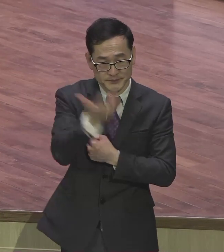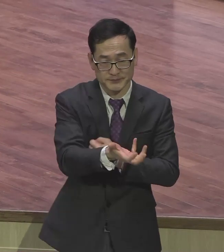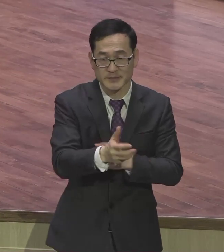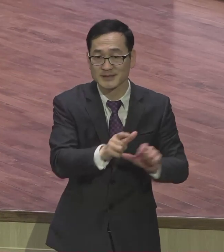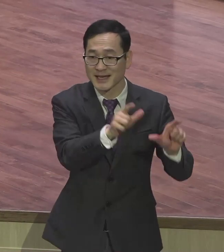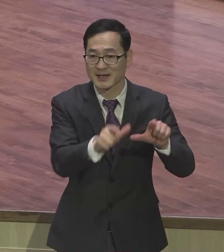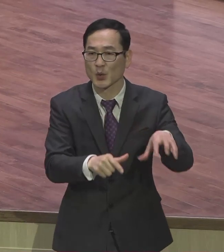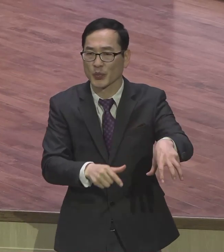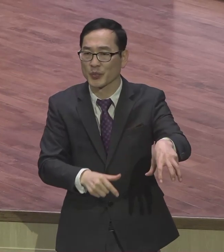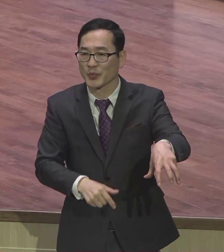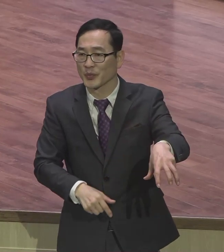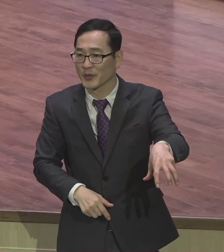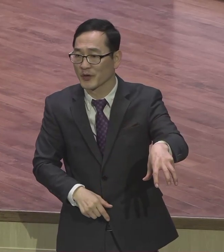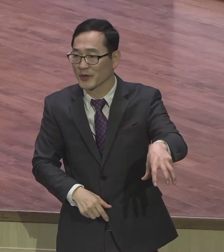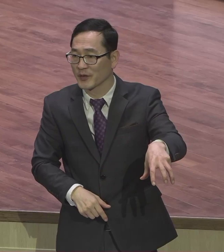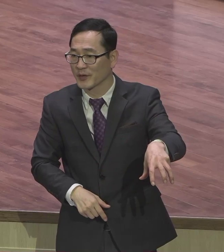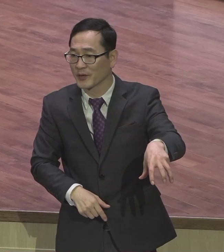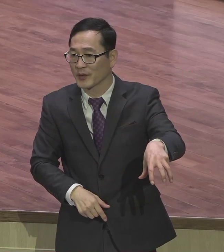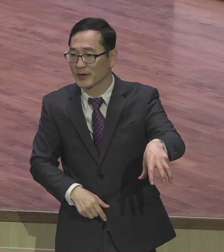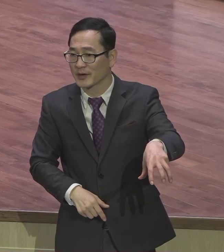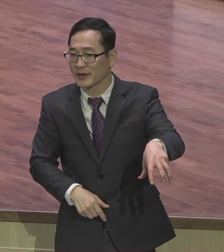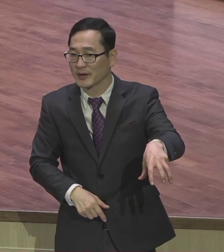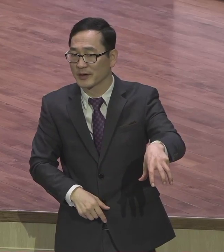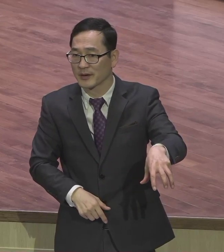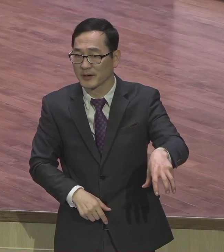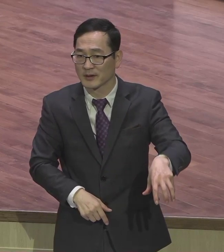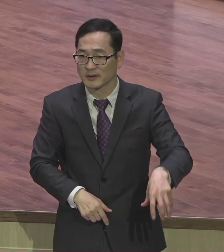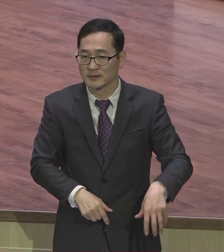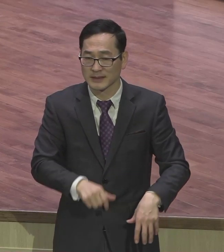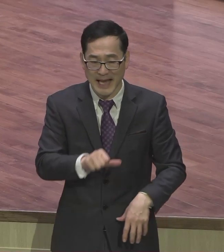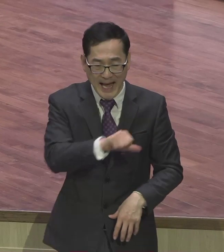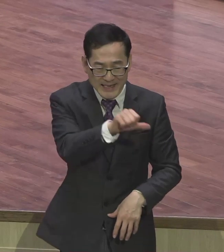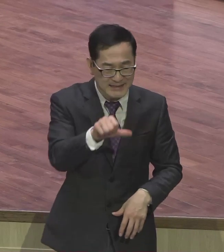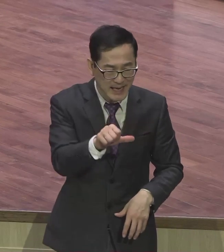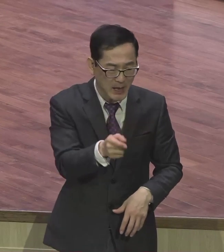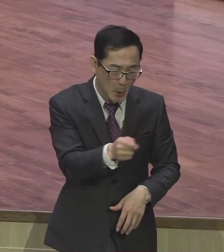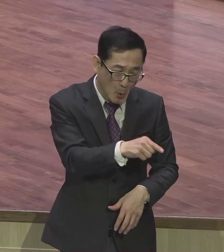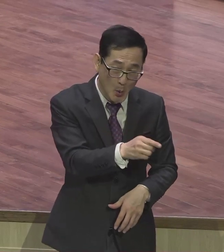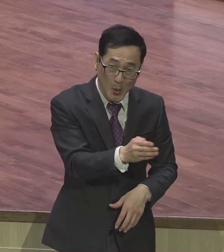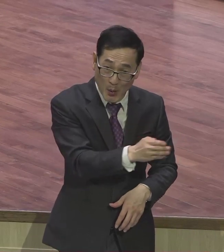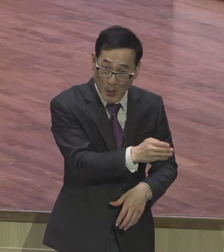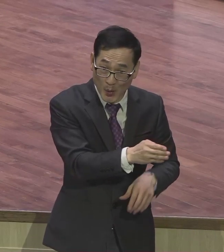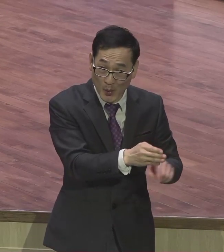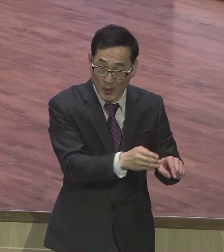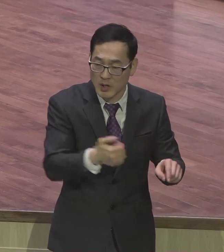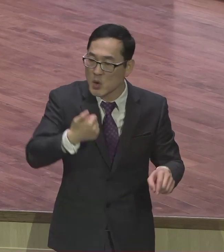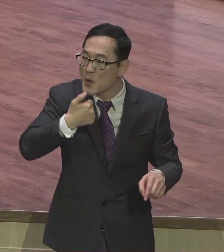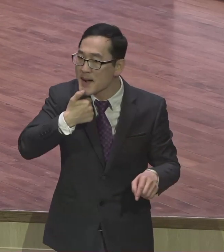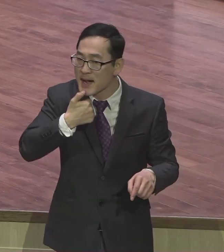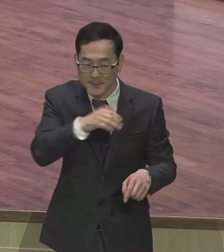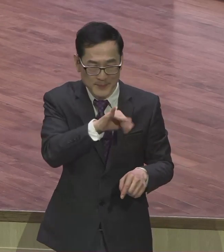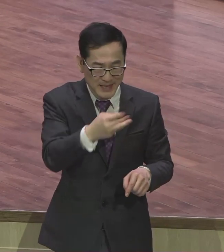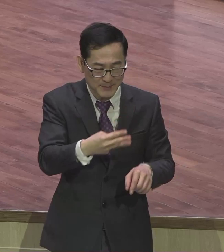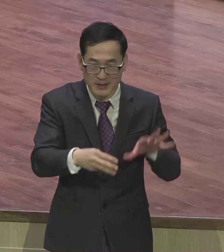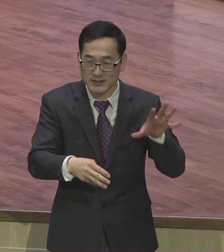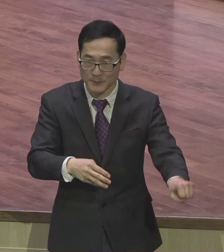빌리포는 소아시아에 있는데 바울이 이 로마가 빌리포를 점령해가지고